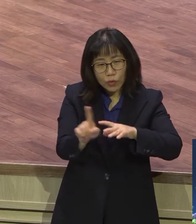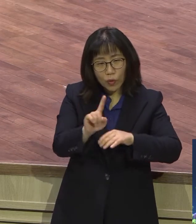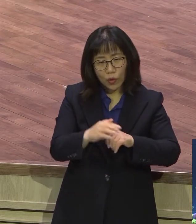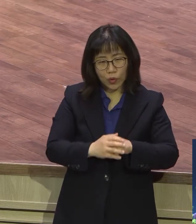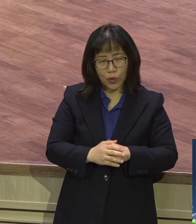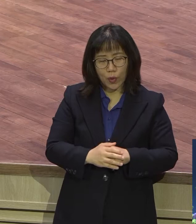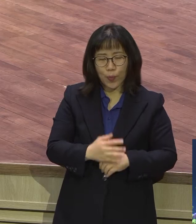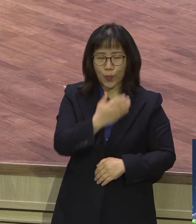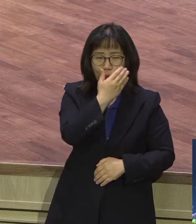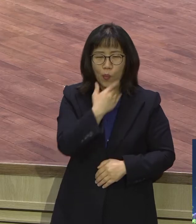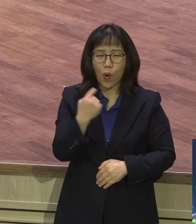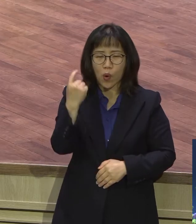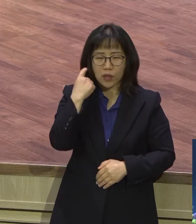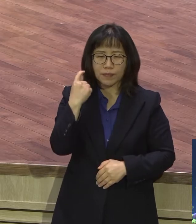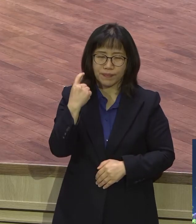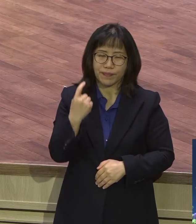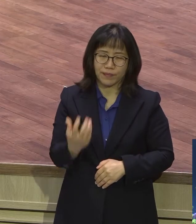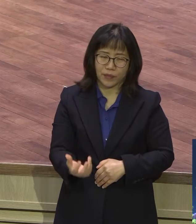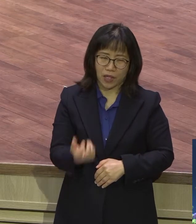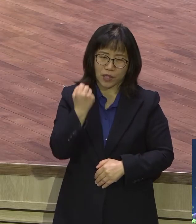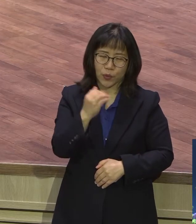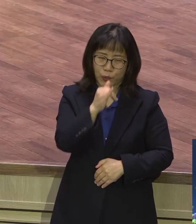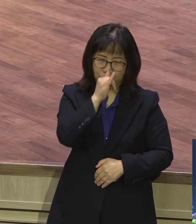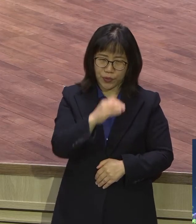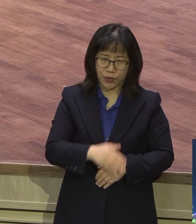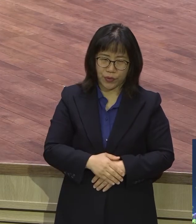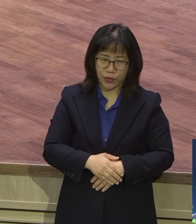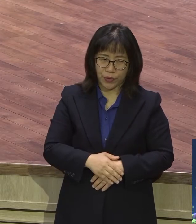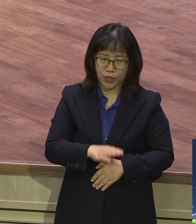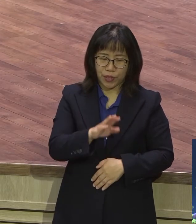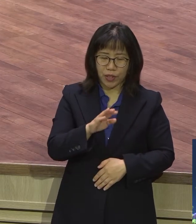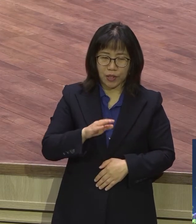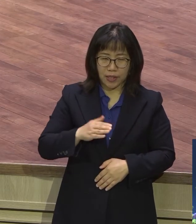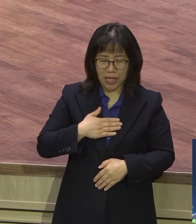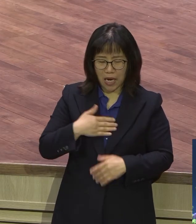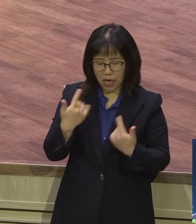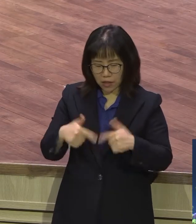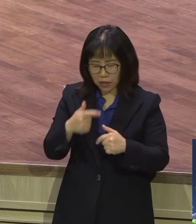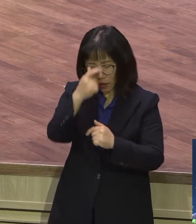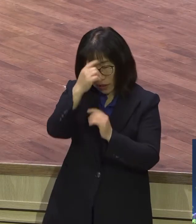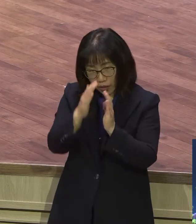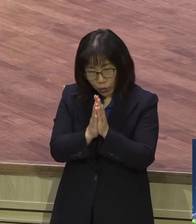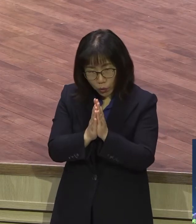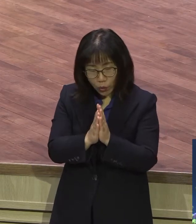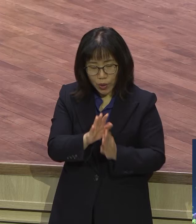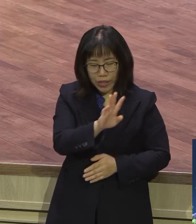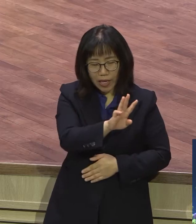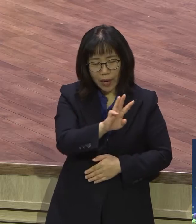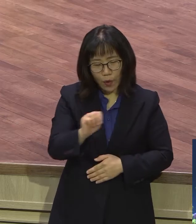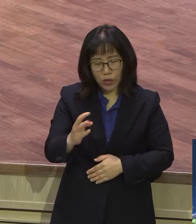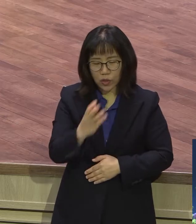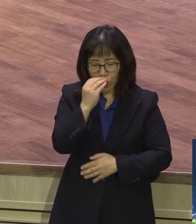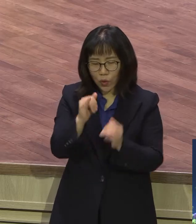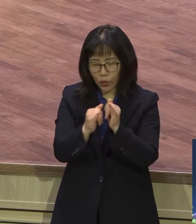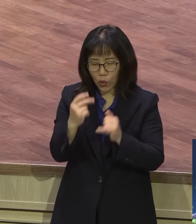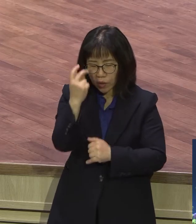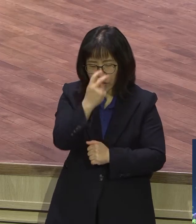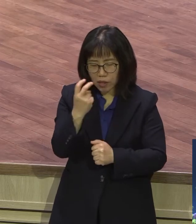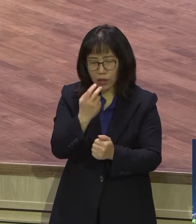바이러스에서 우리 예원 가족을 지켜줘 주옵사사 우리 다락방 가족 지켜주옵사 이 나라가 제사장 나라로